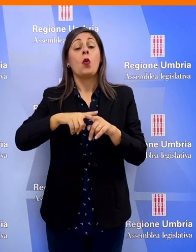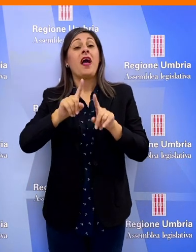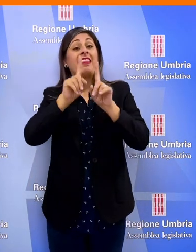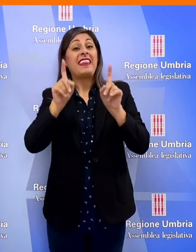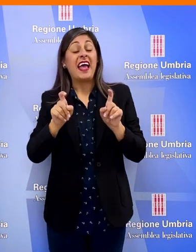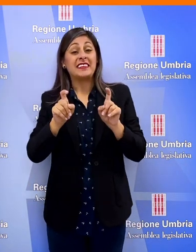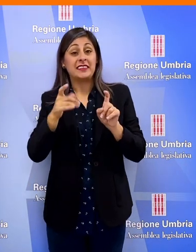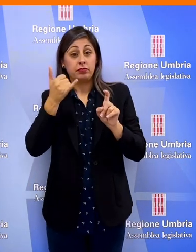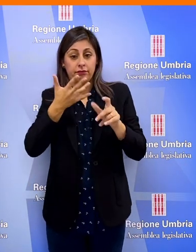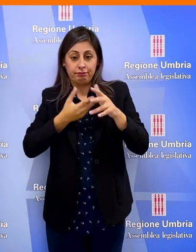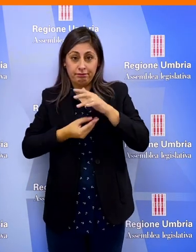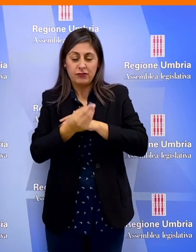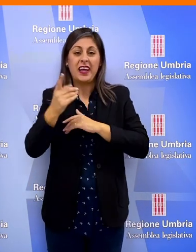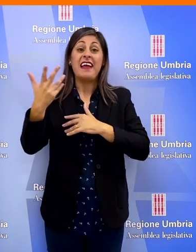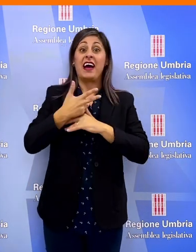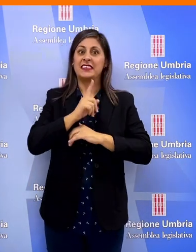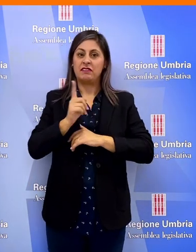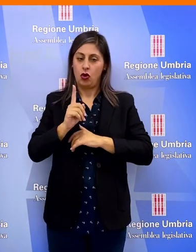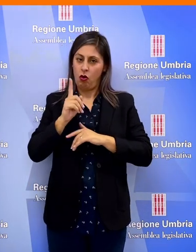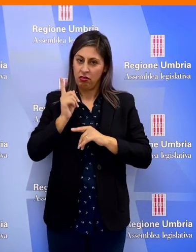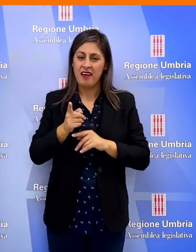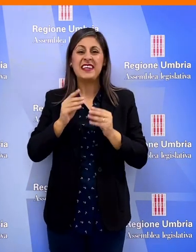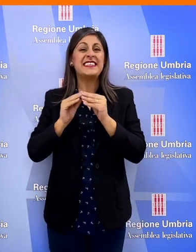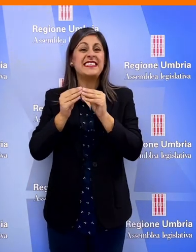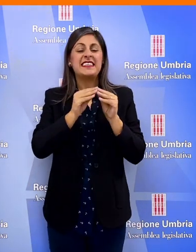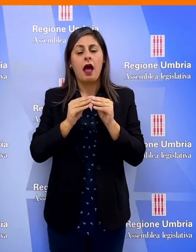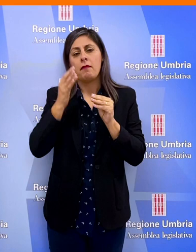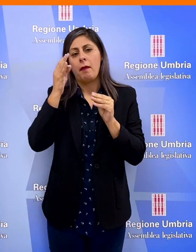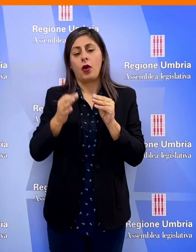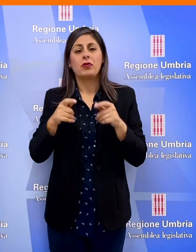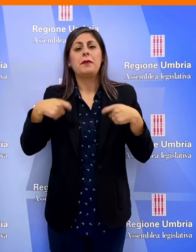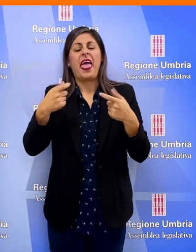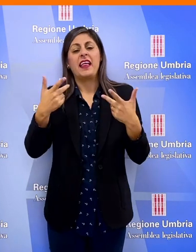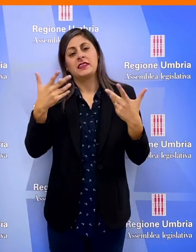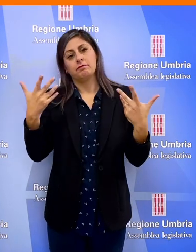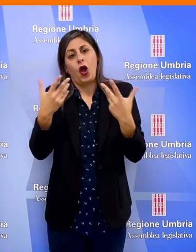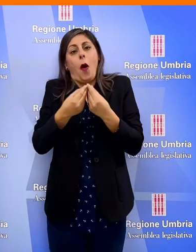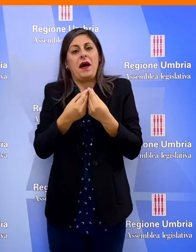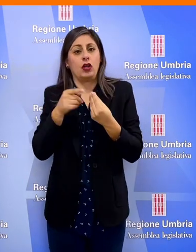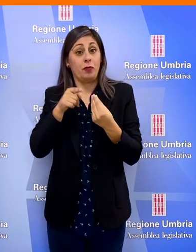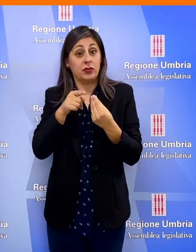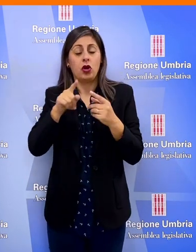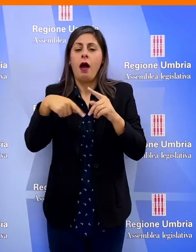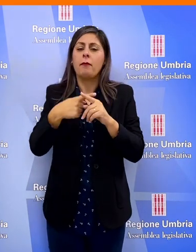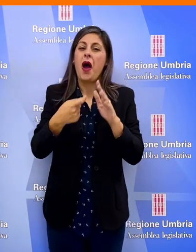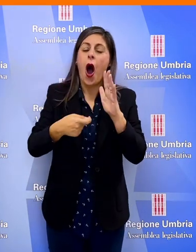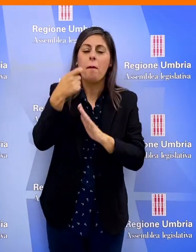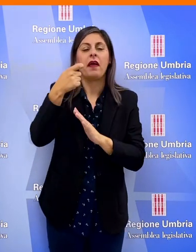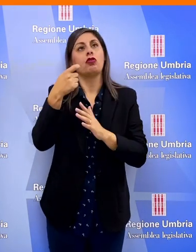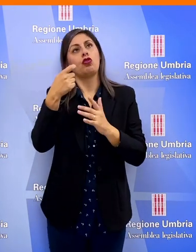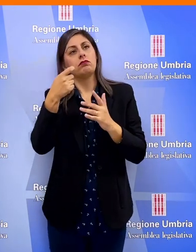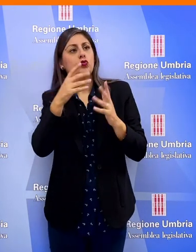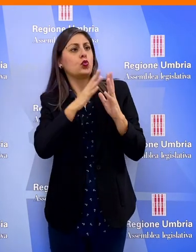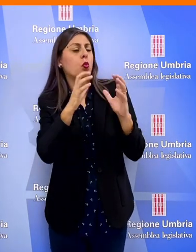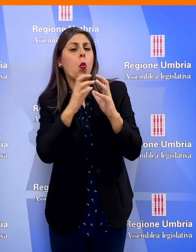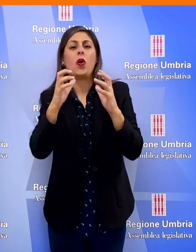diagnostici prenatali non invasivi con il sistema della compartecipazione alle spese implementare e potenziare i servizi e